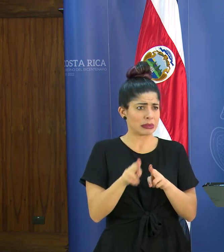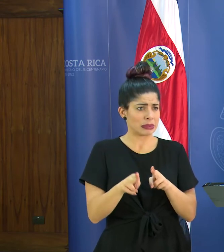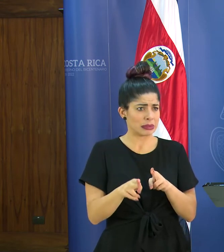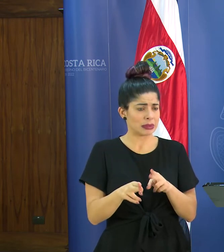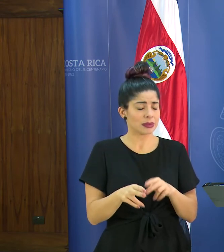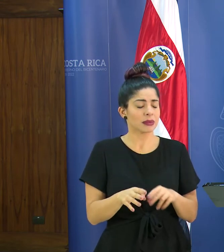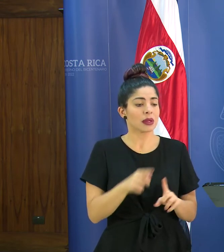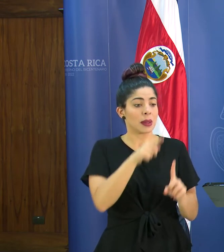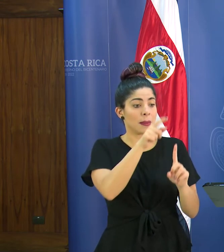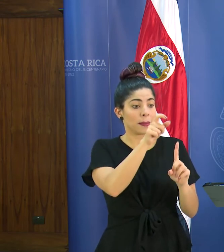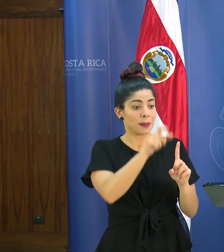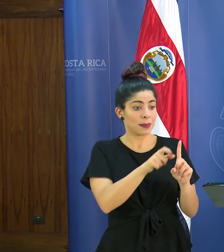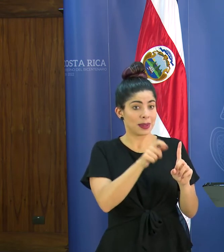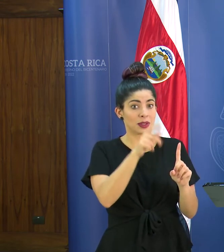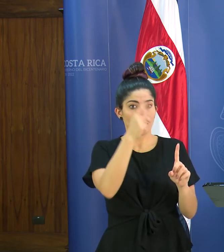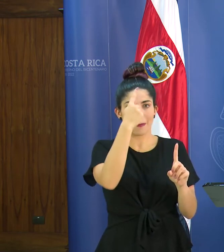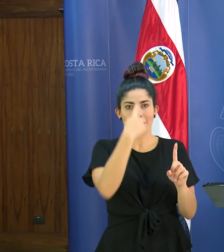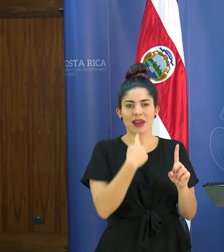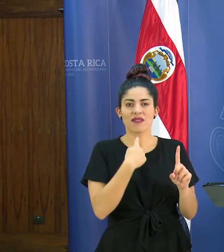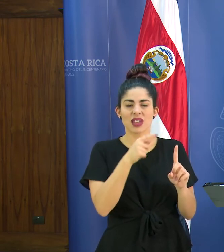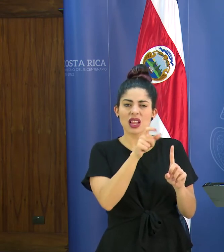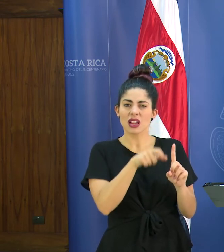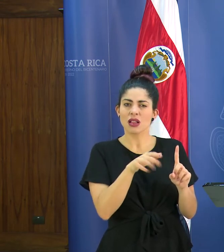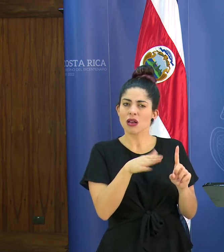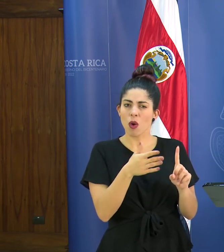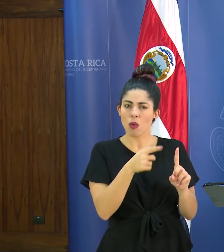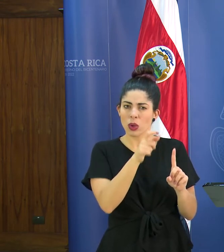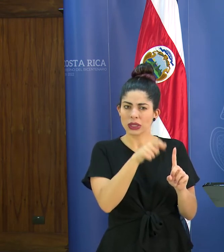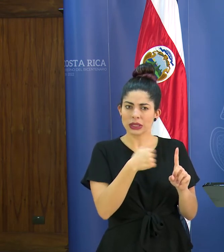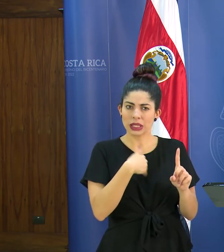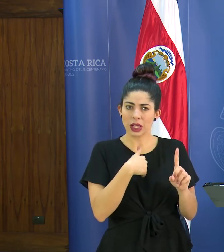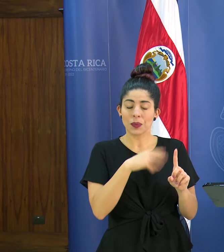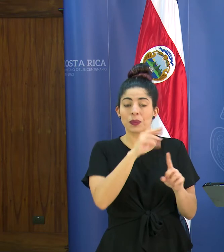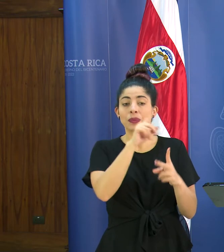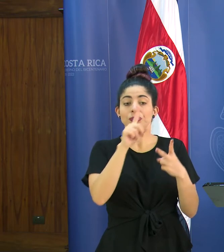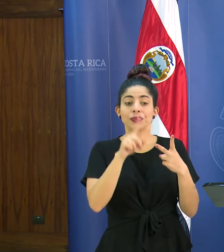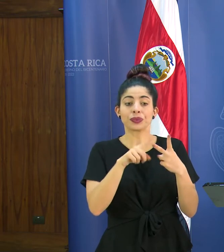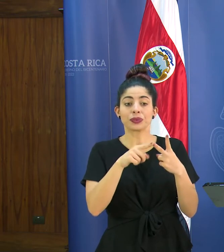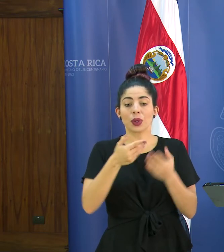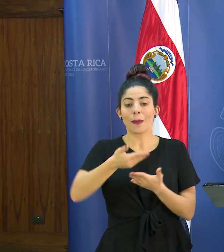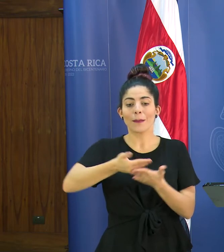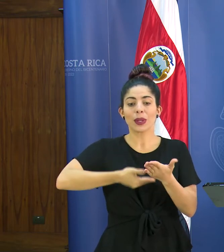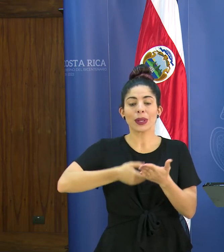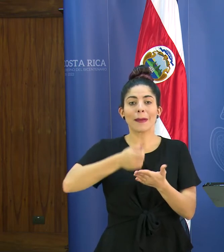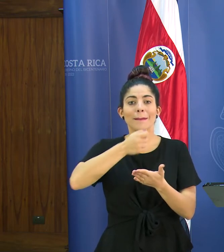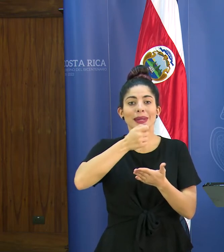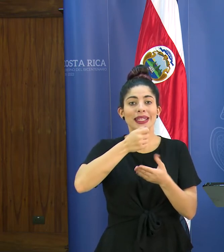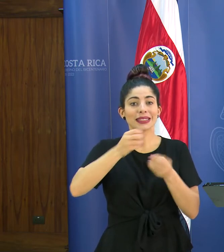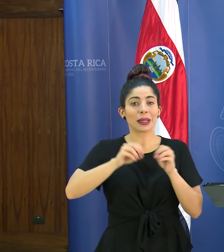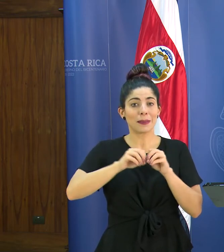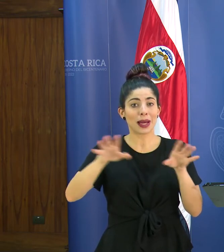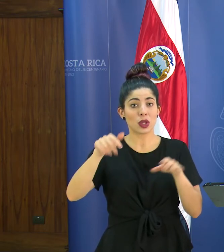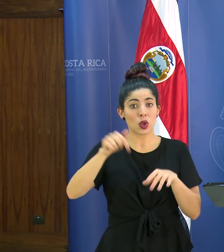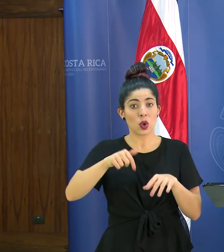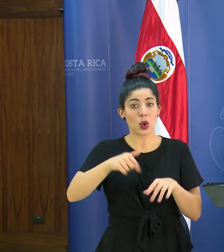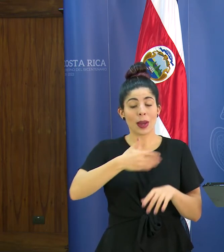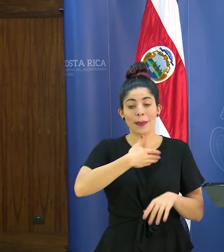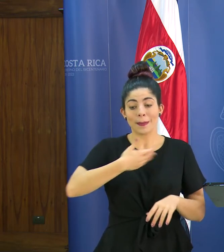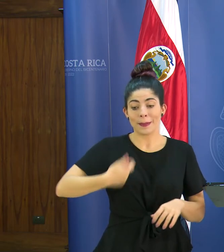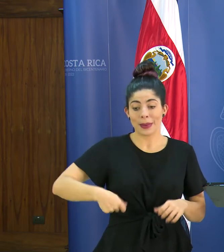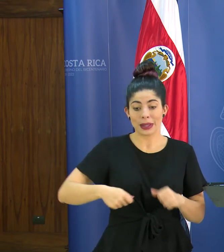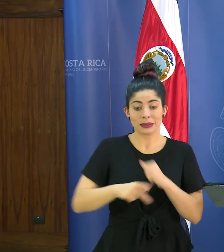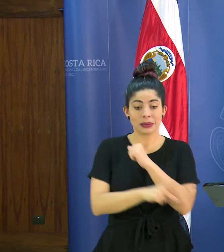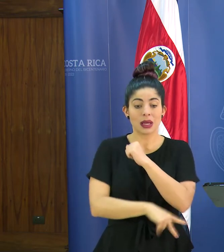el perfil de esa persona lo segundo tiene que ver con un boletín de prensa que emitieron hoy donde el señor presidente de la